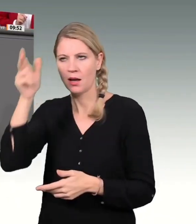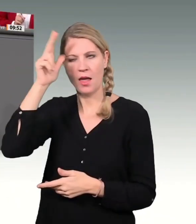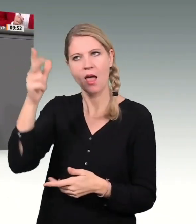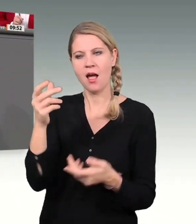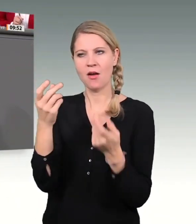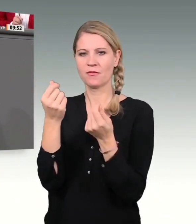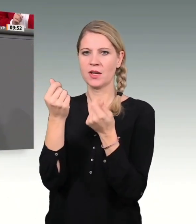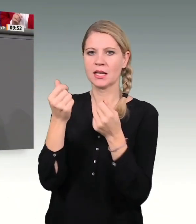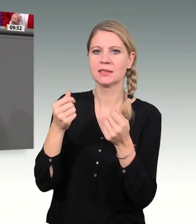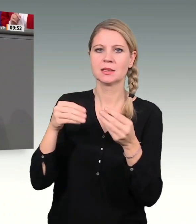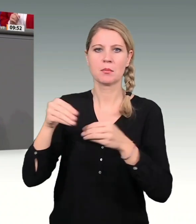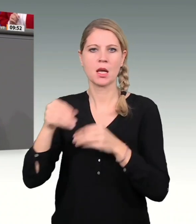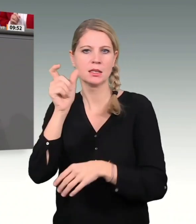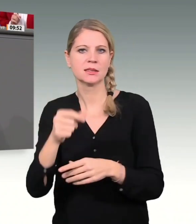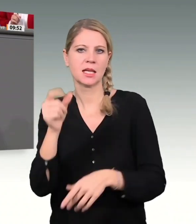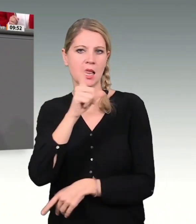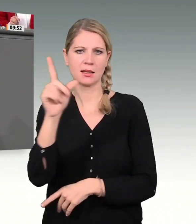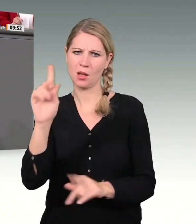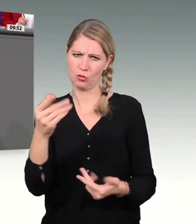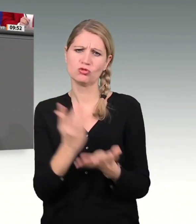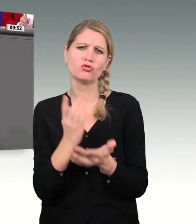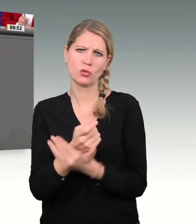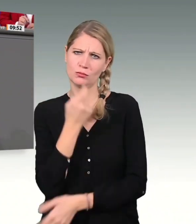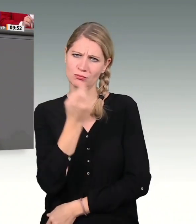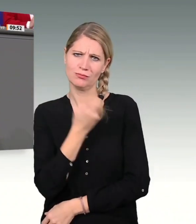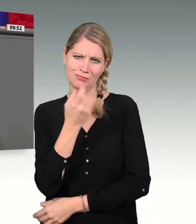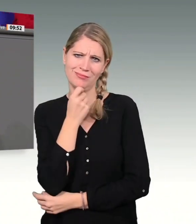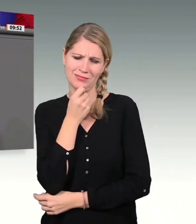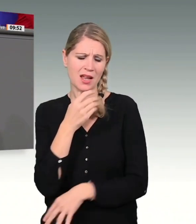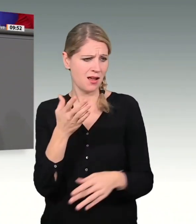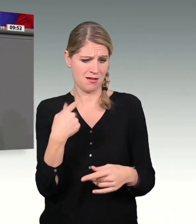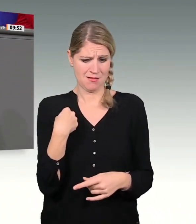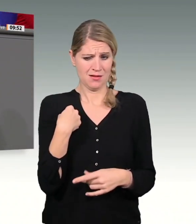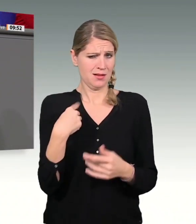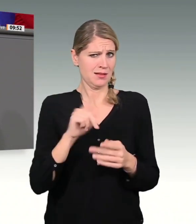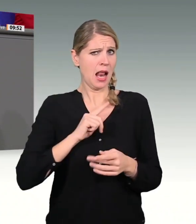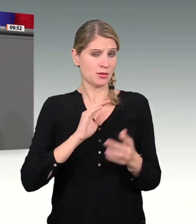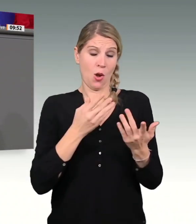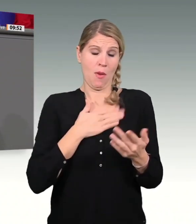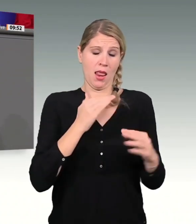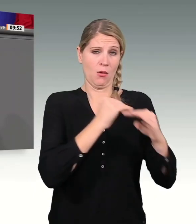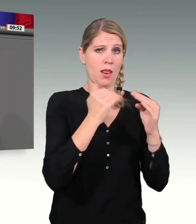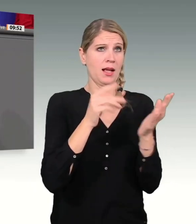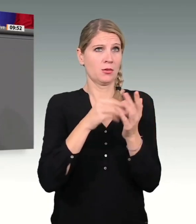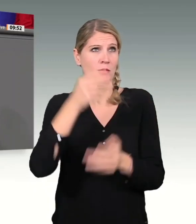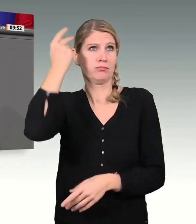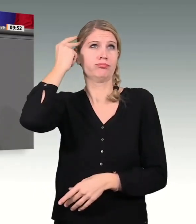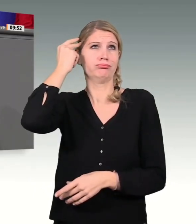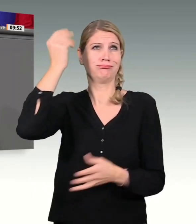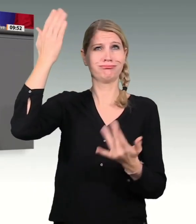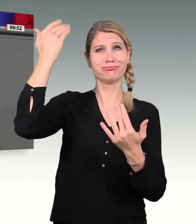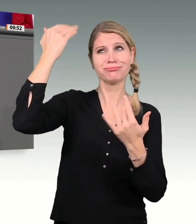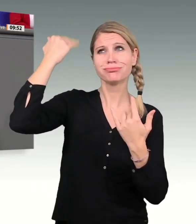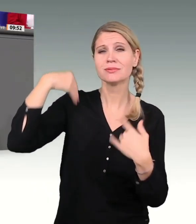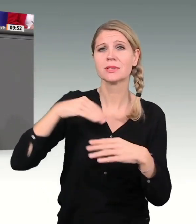auch viele meiner Kolleginnen und Kollegen auch, haben noch sehr gut im Ohr, wie Sie und Ihre Kollegen von der FDP in den